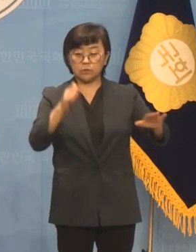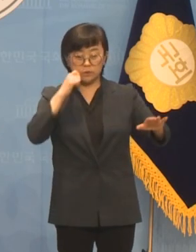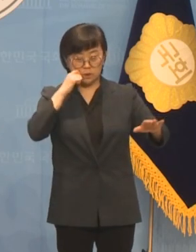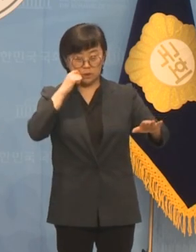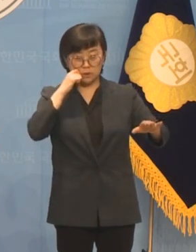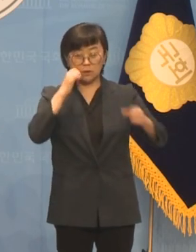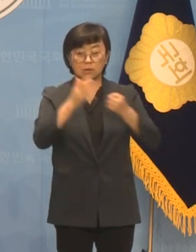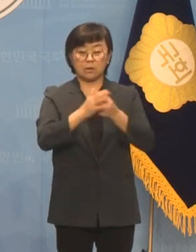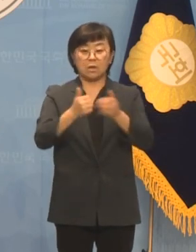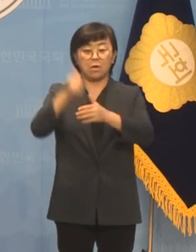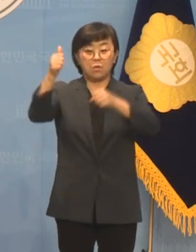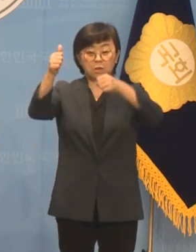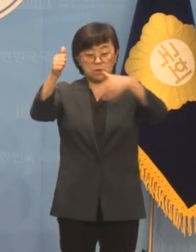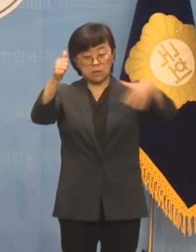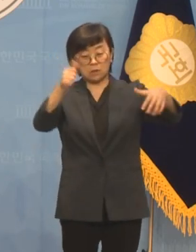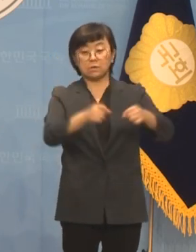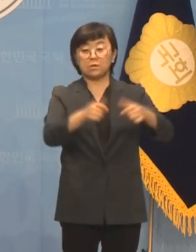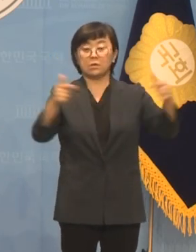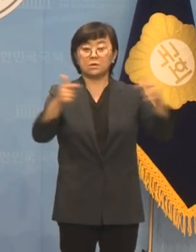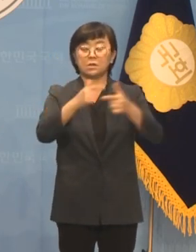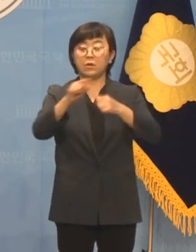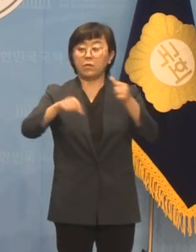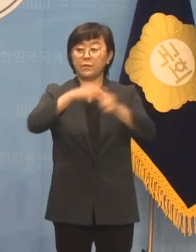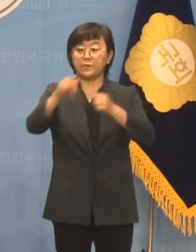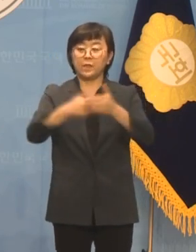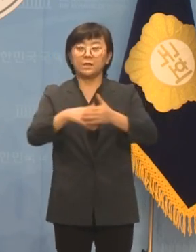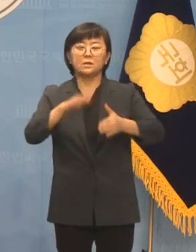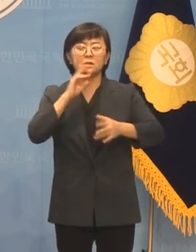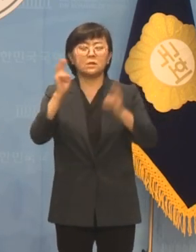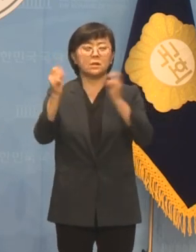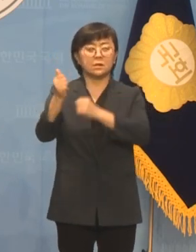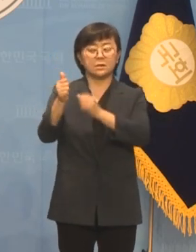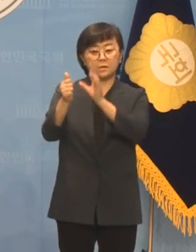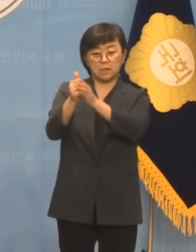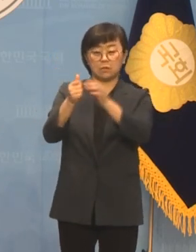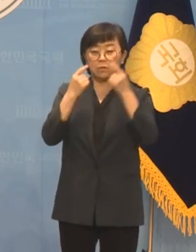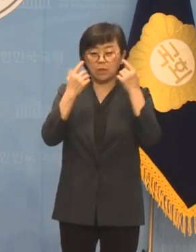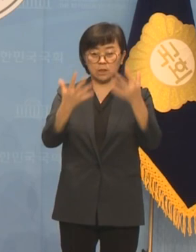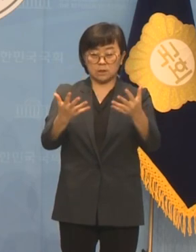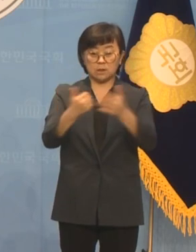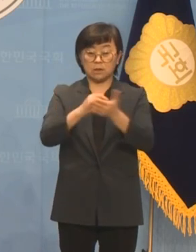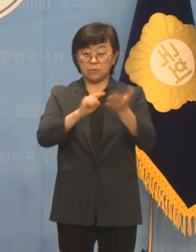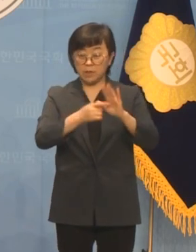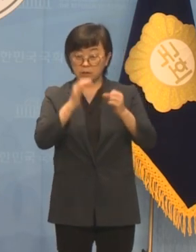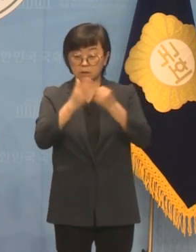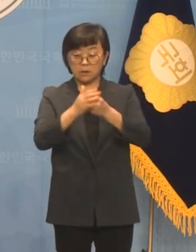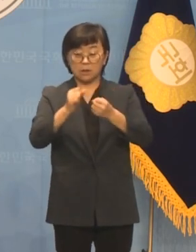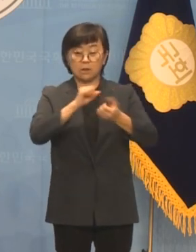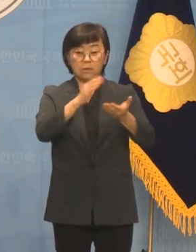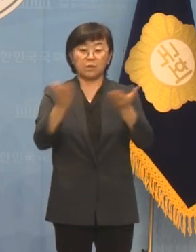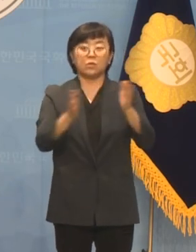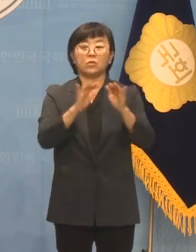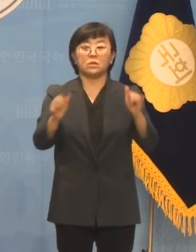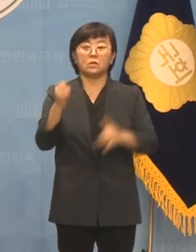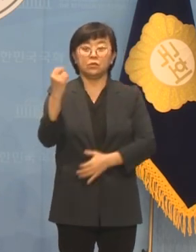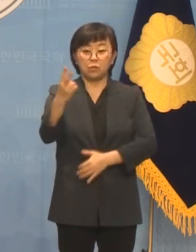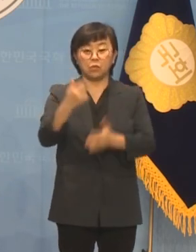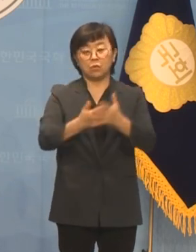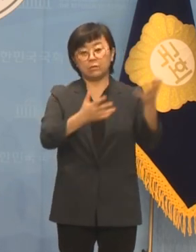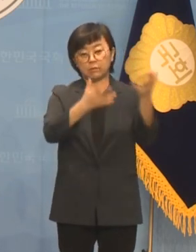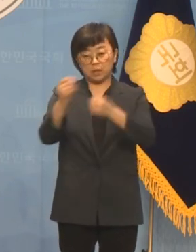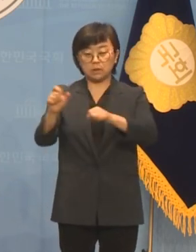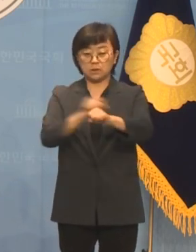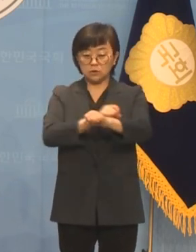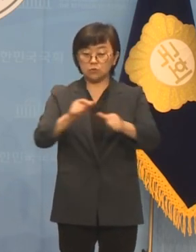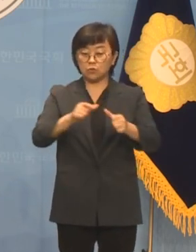원하청이 늘어나고 있는 상황에서 진짜 사장의 책임을 분명히 하는 건 택배 노동자뿐 아니라 수많은